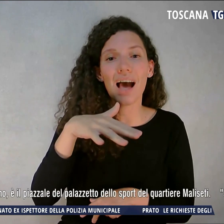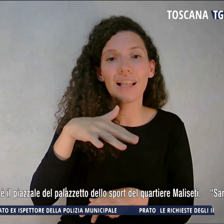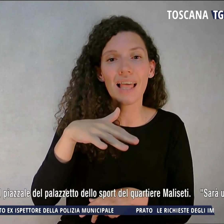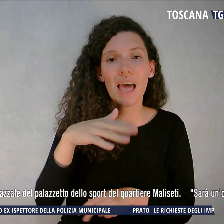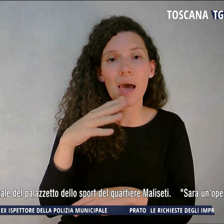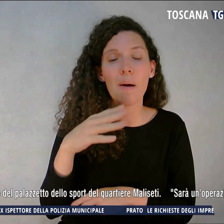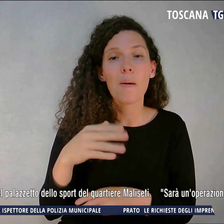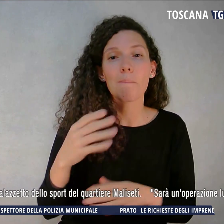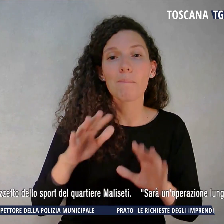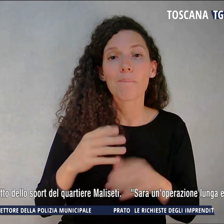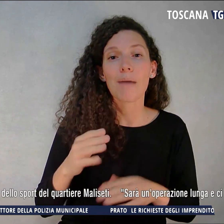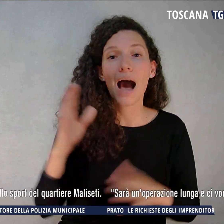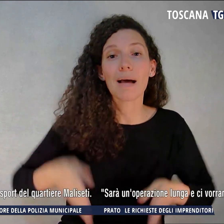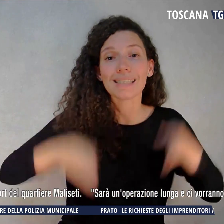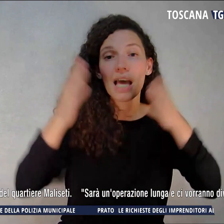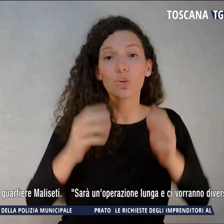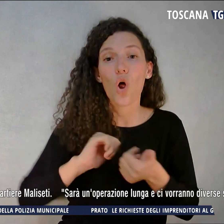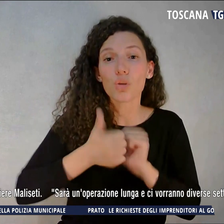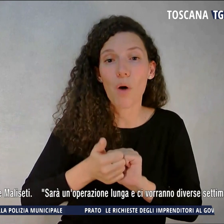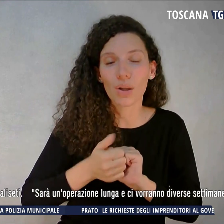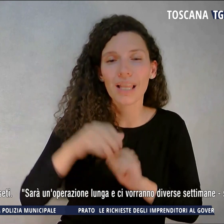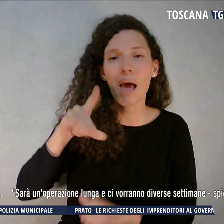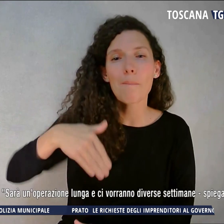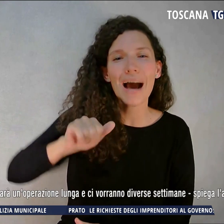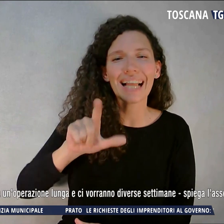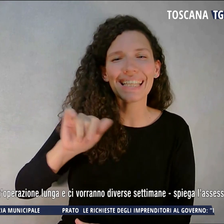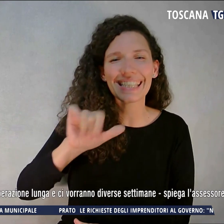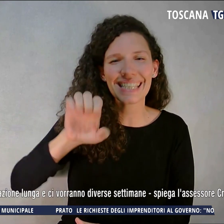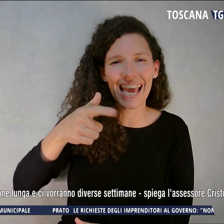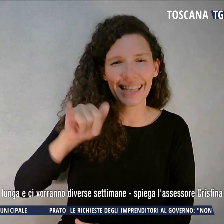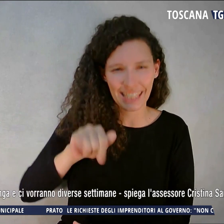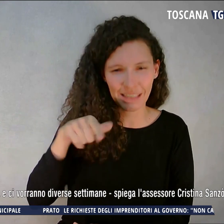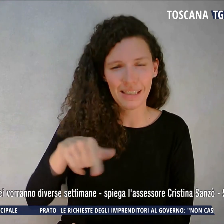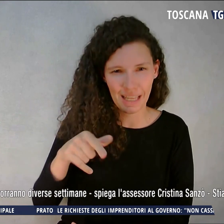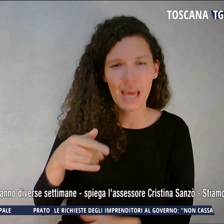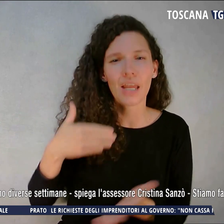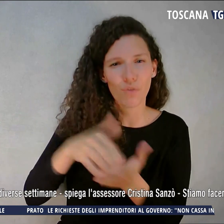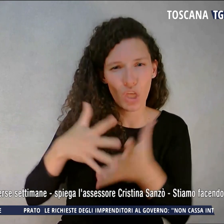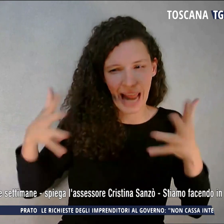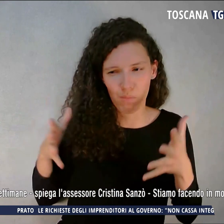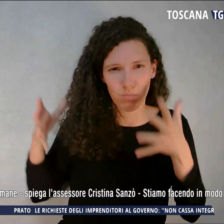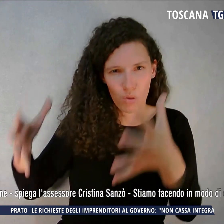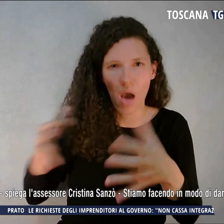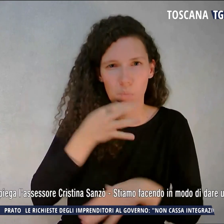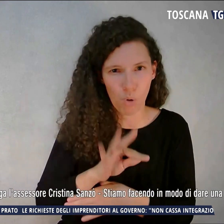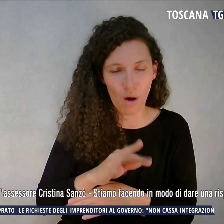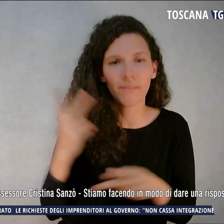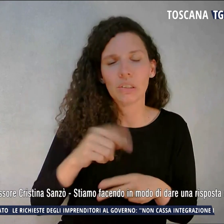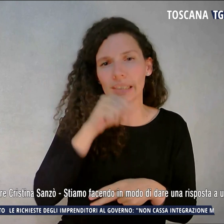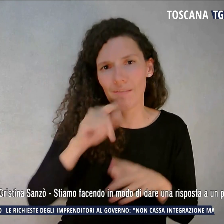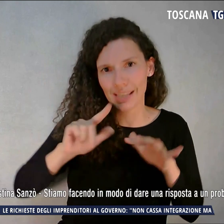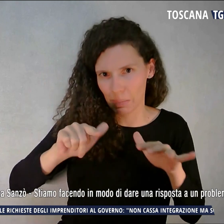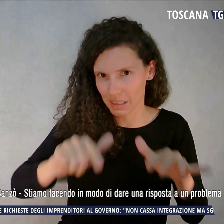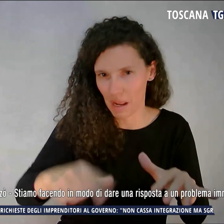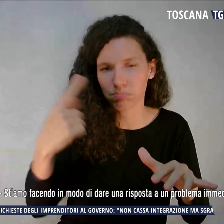del quartiere di Malizeti. Sarà un'operazione lunga e ci vorranno diverse settimane, ha spiegato l'assessore. Stiamo facendo